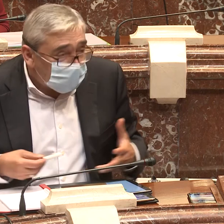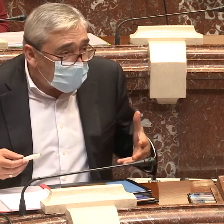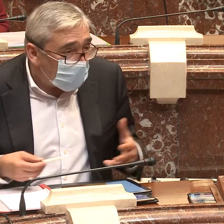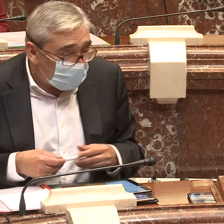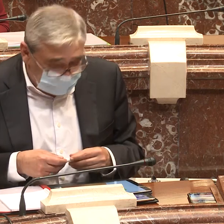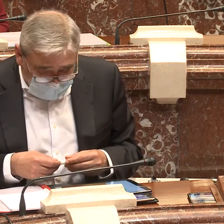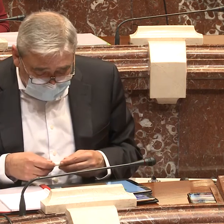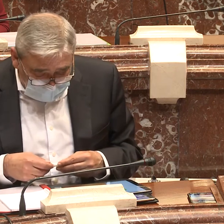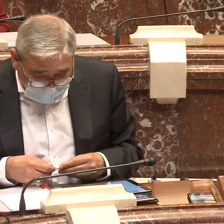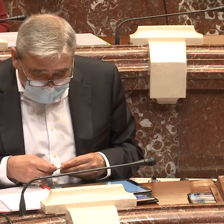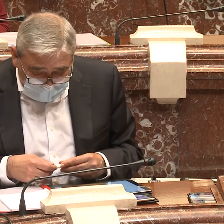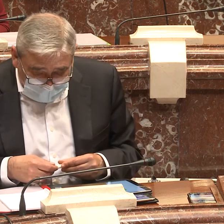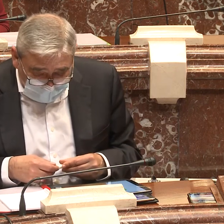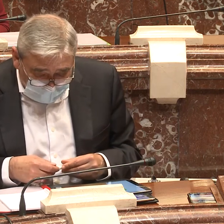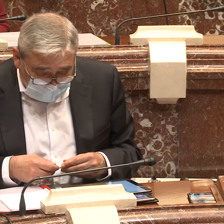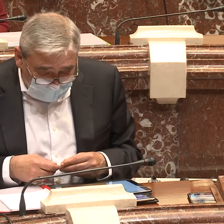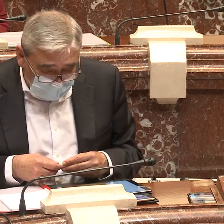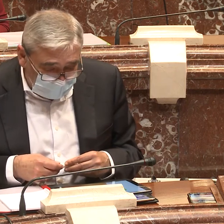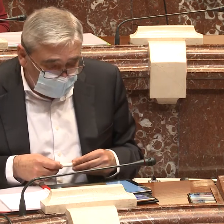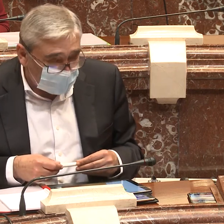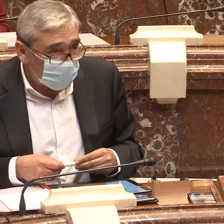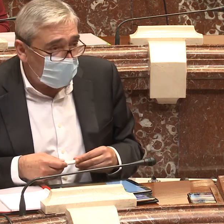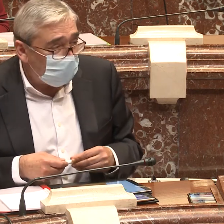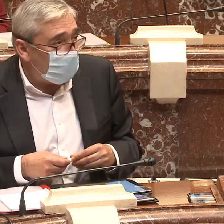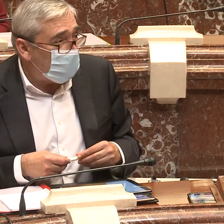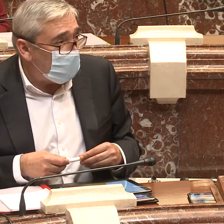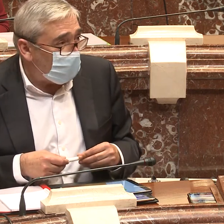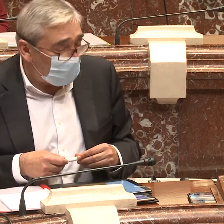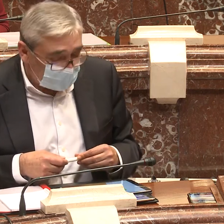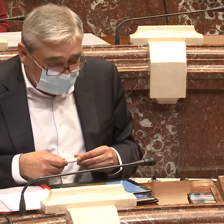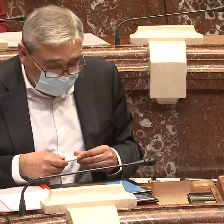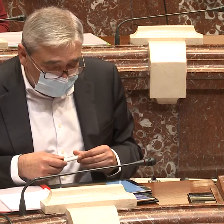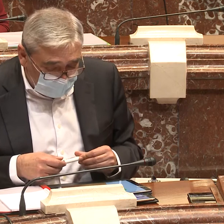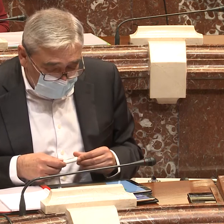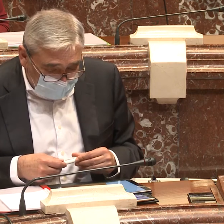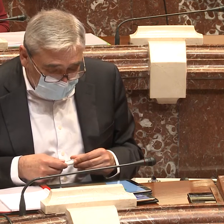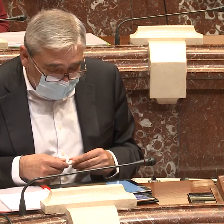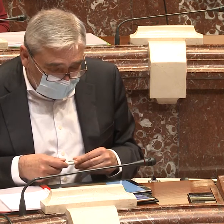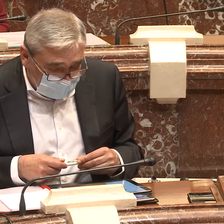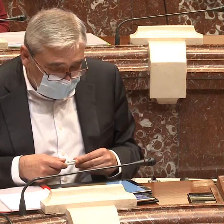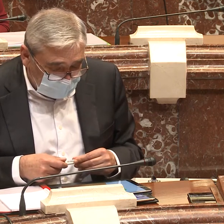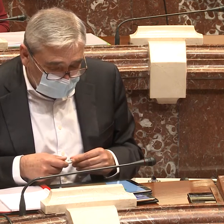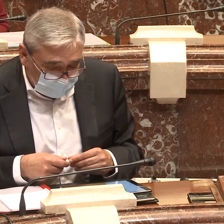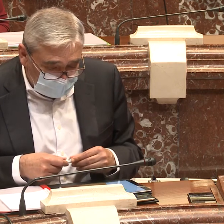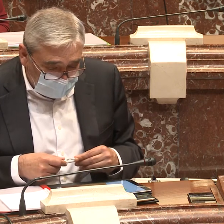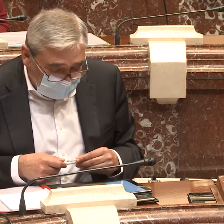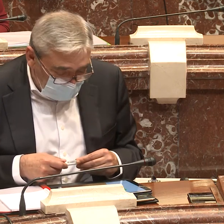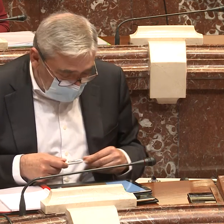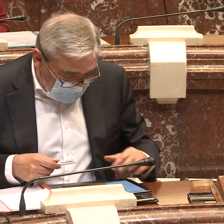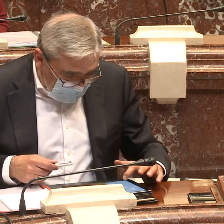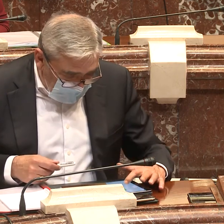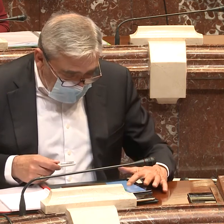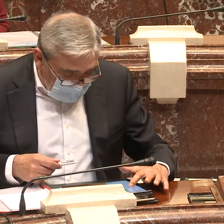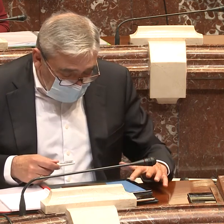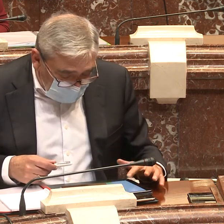que es invisible, que es invisible. Pero, bueno, para eso estamos nosotros aquí, para intentar corregir. No voy a hacer muy extenso mi